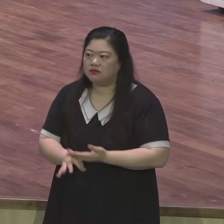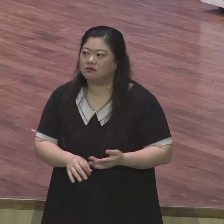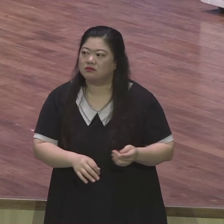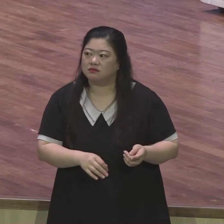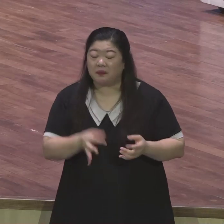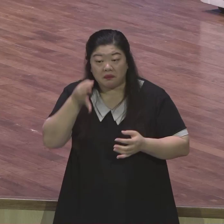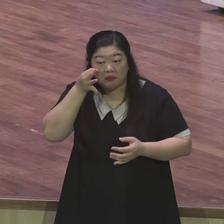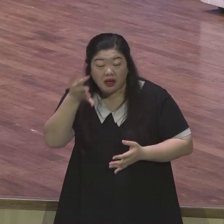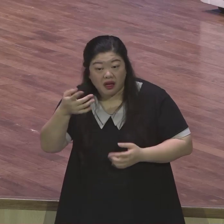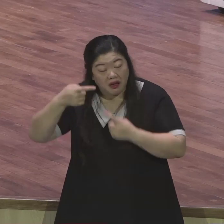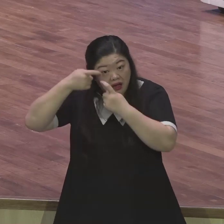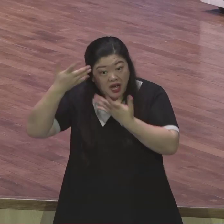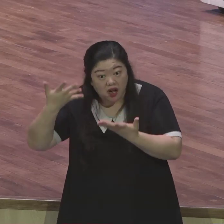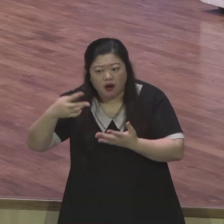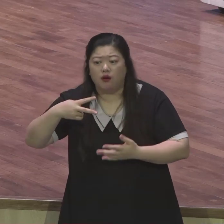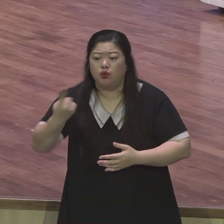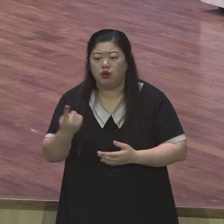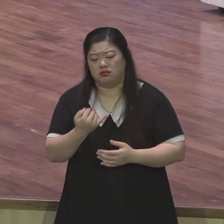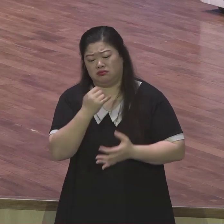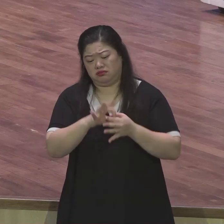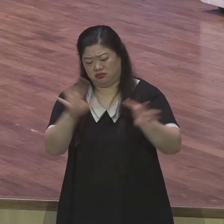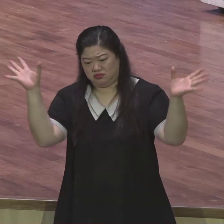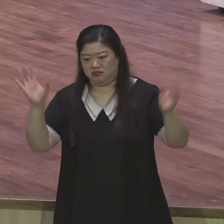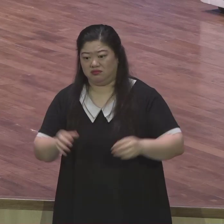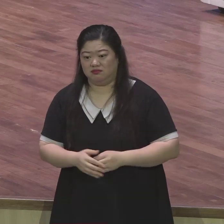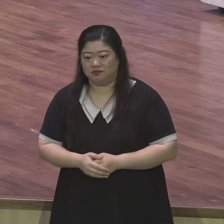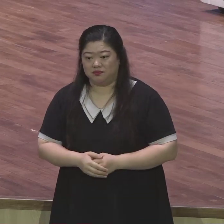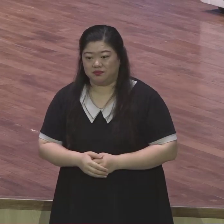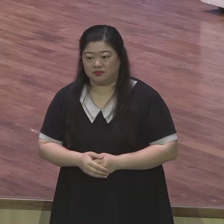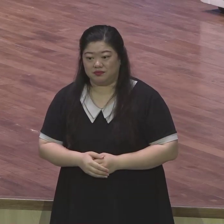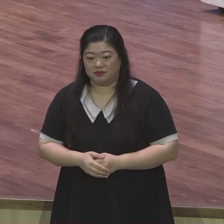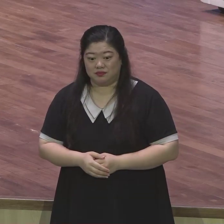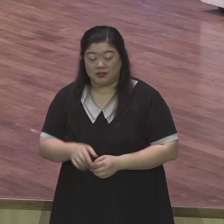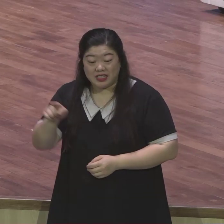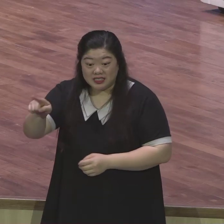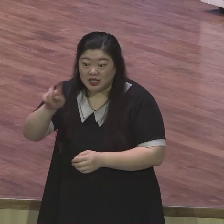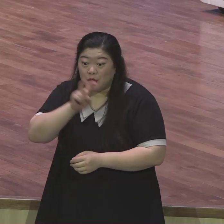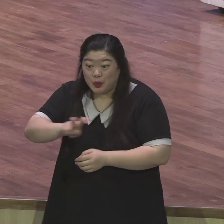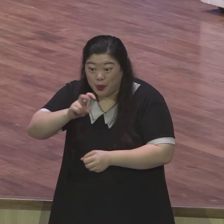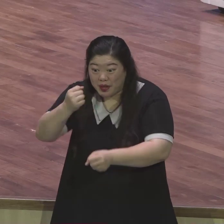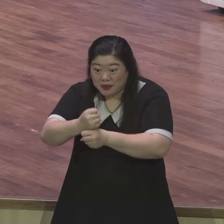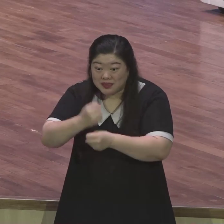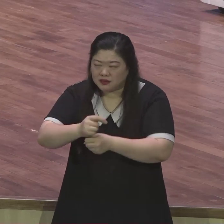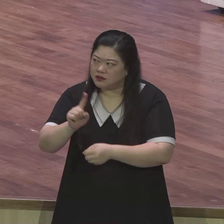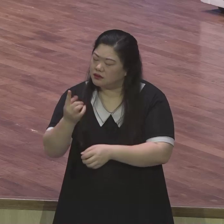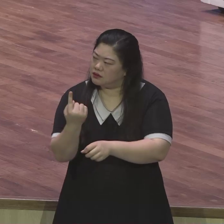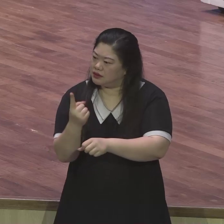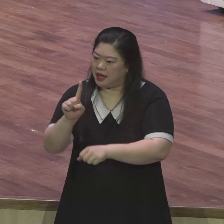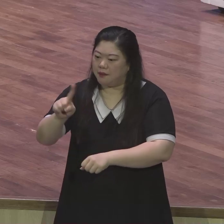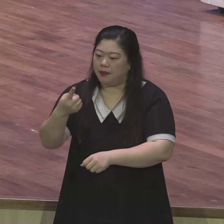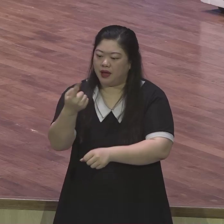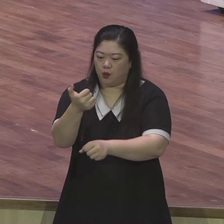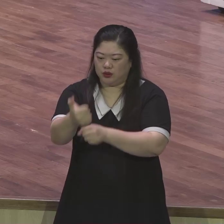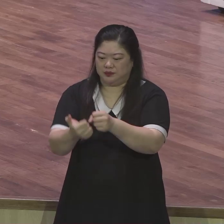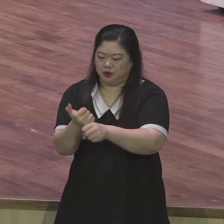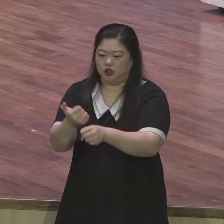나아가는 것입니다 허식 목사님이 이 찬양을 지은 지 150년이 다 되어가는데 수많은 사람이 이 찬양을 부르면서